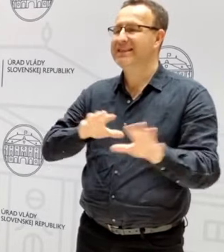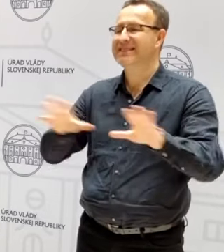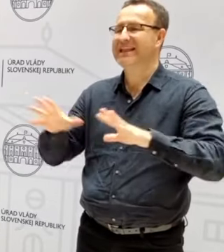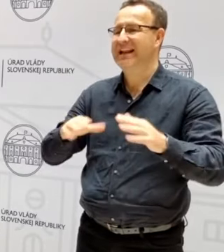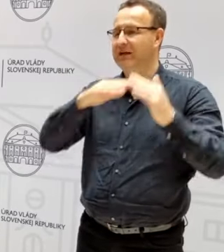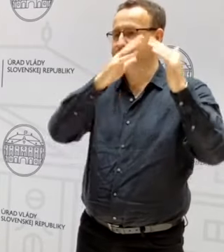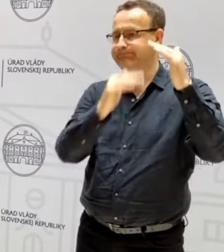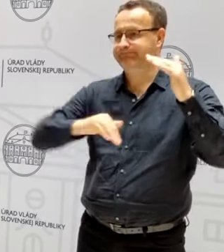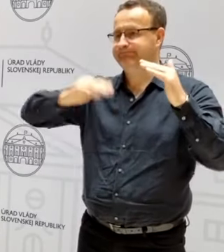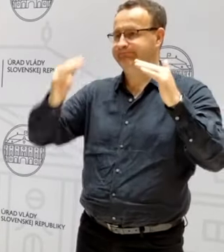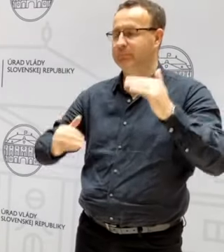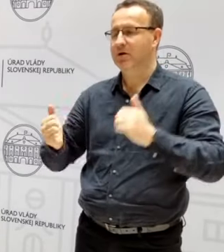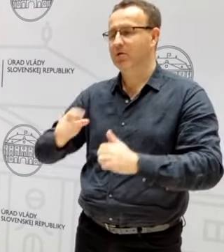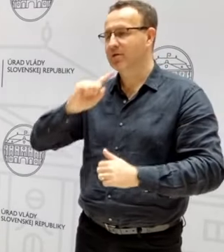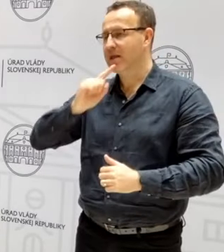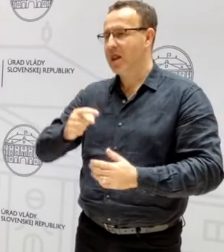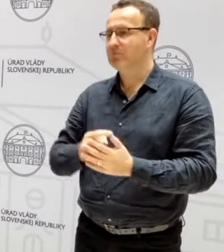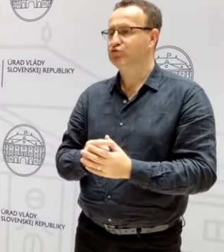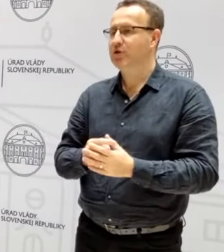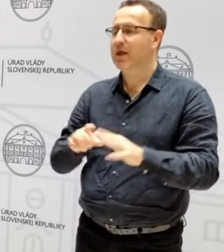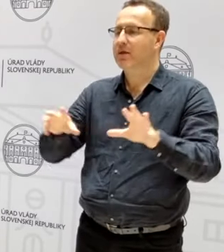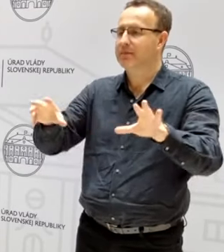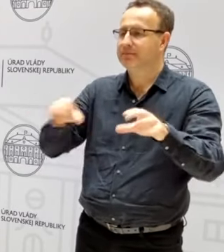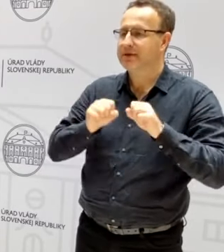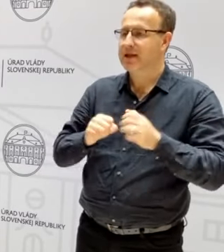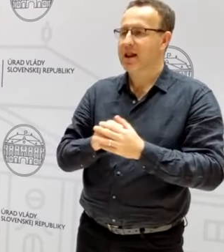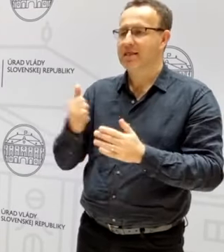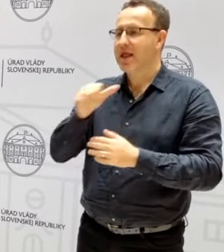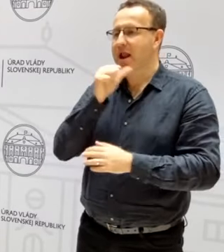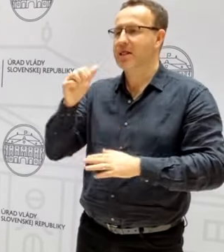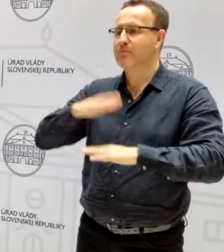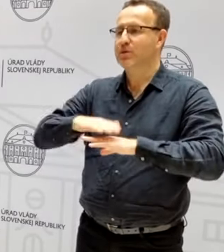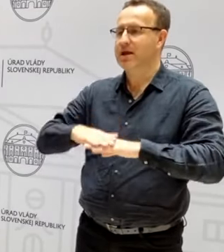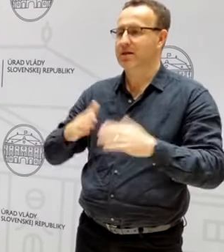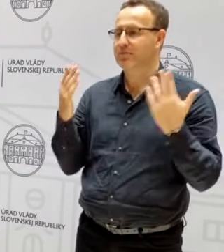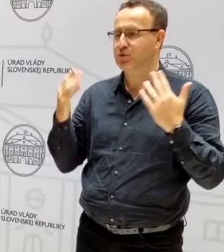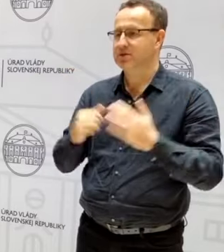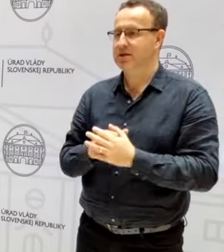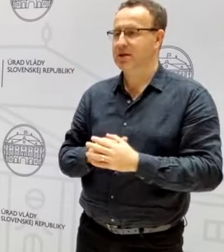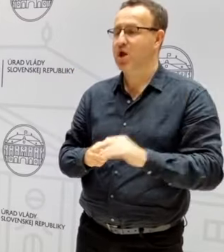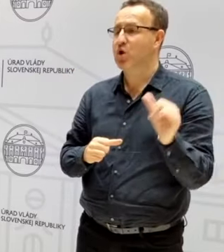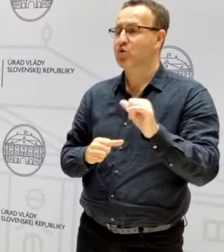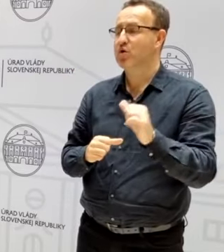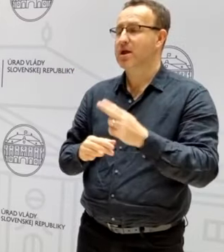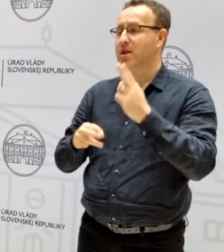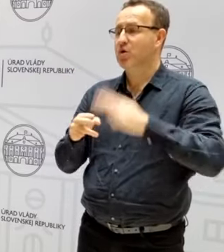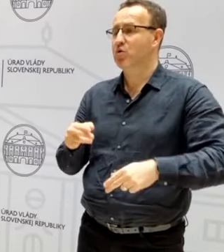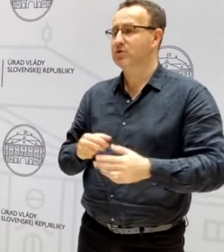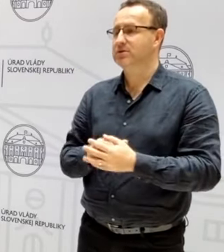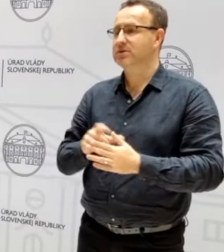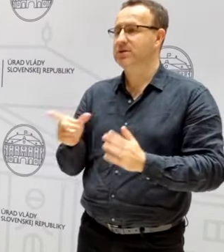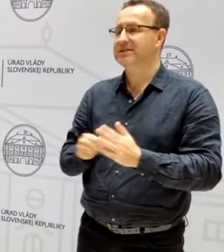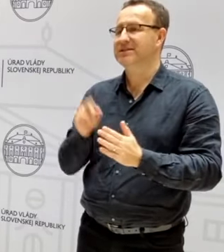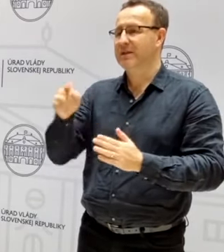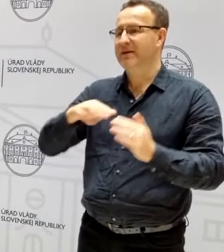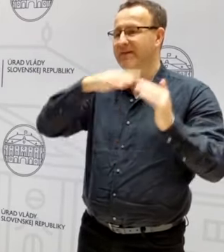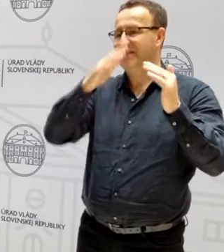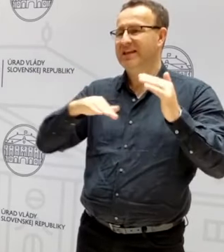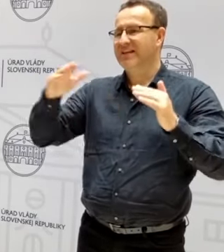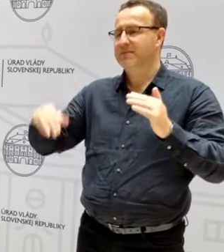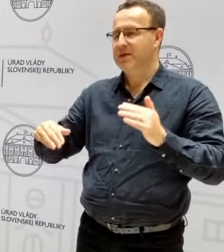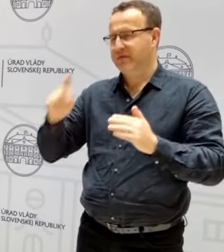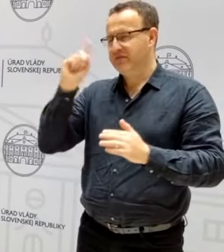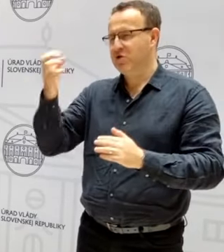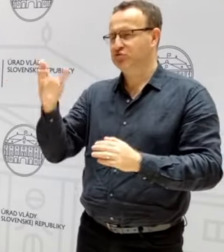trhu, čo najlepšie absorbovalo nielen podnikateľské prostredie, ktoré na konci si s tými aj výkyvy na trhu